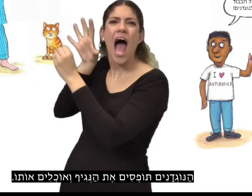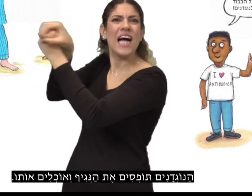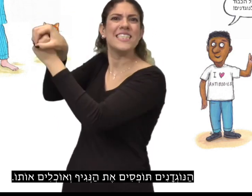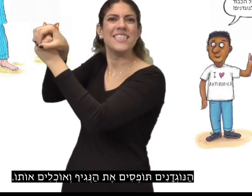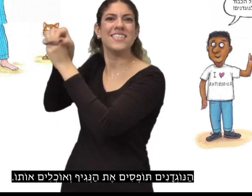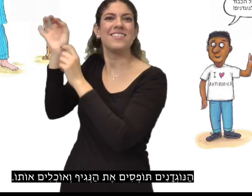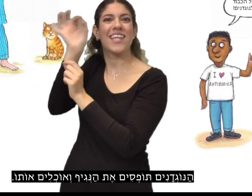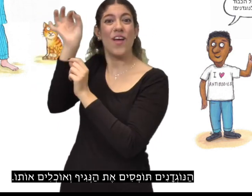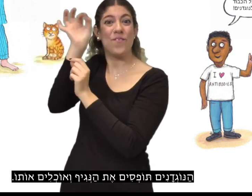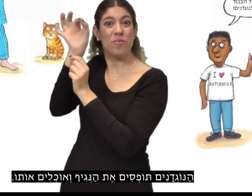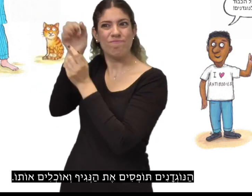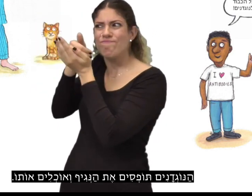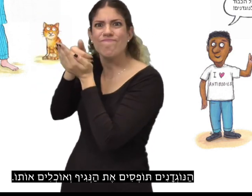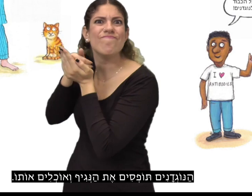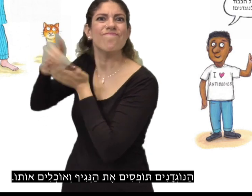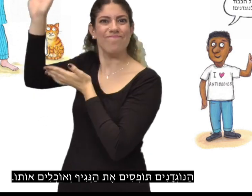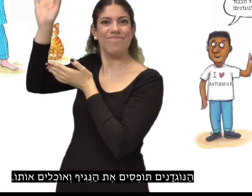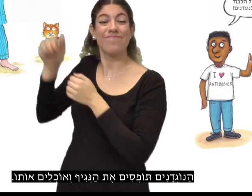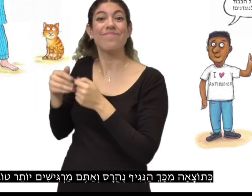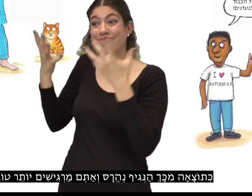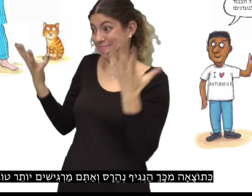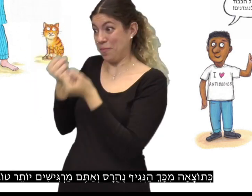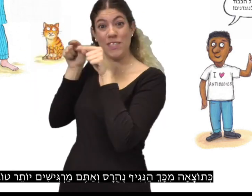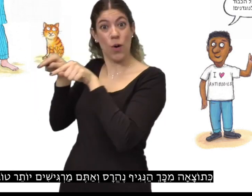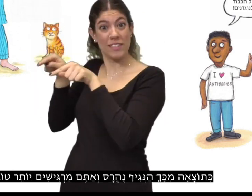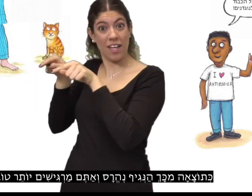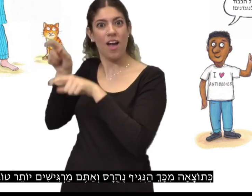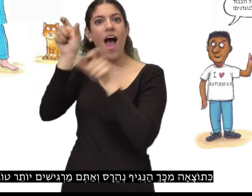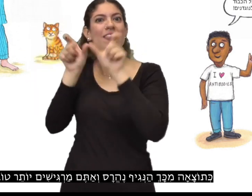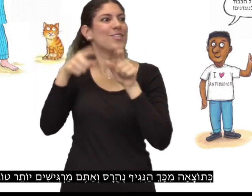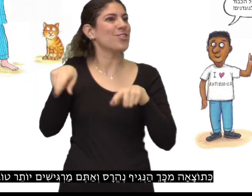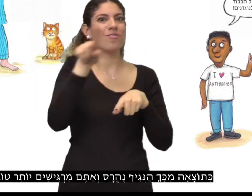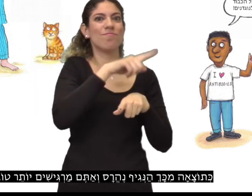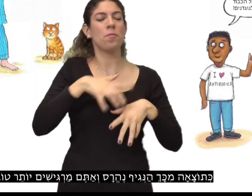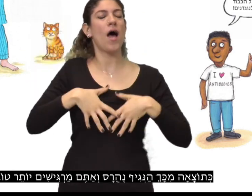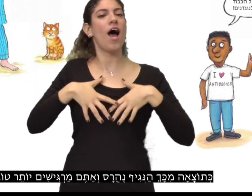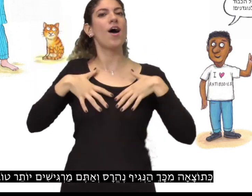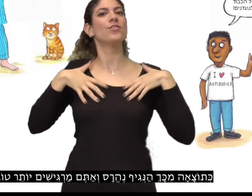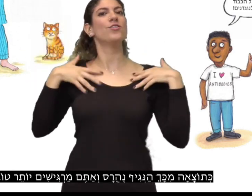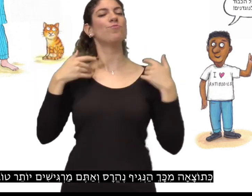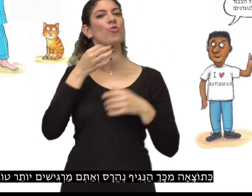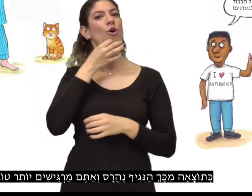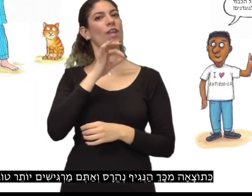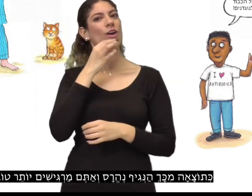הנוגדנים תופסים את הנגיף ואוכלים אותו. כתוצאה מכך, הנגיף נהרס, ואתם מרגישים יותר טוב.